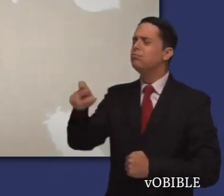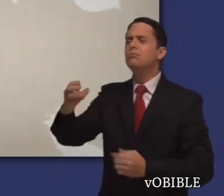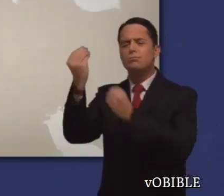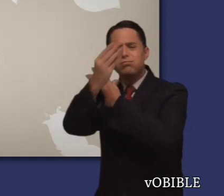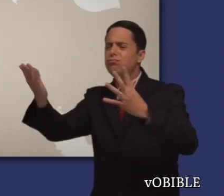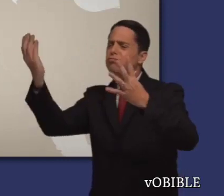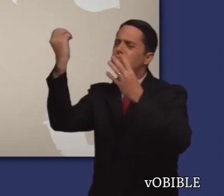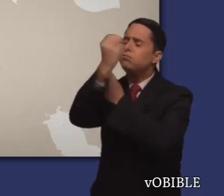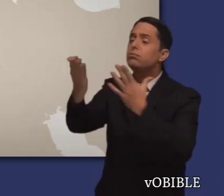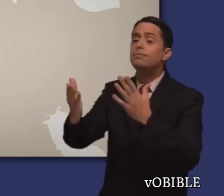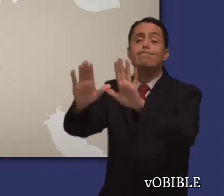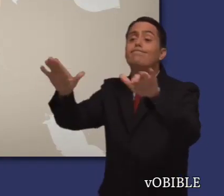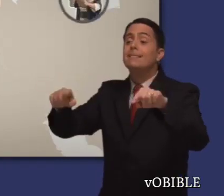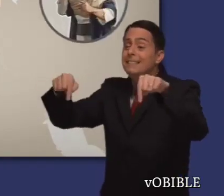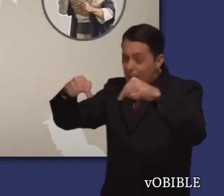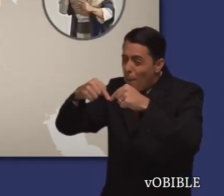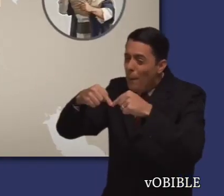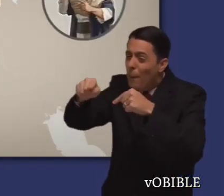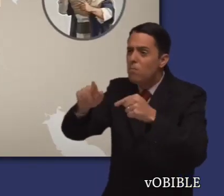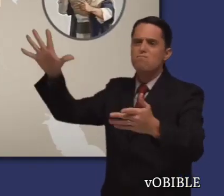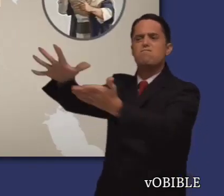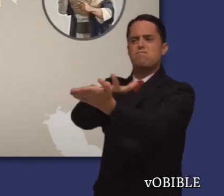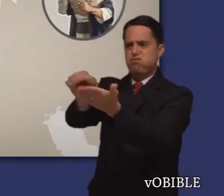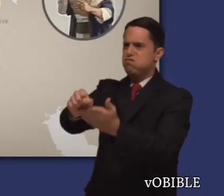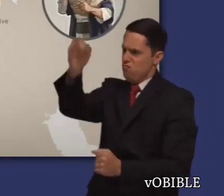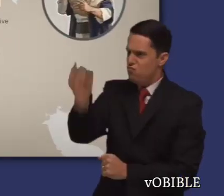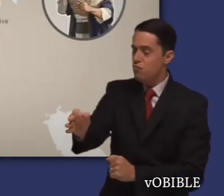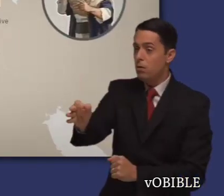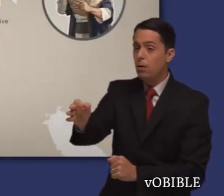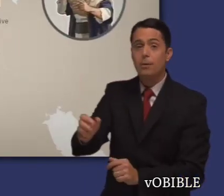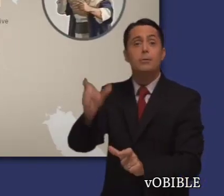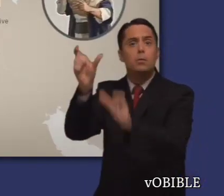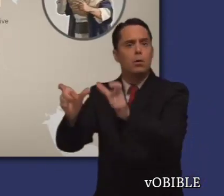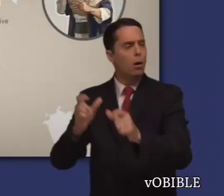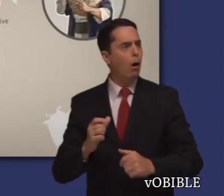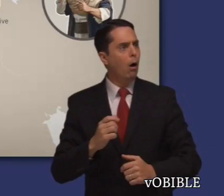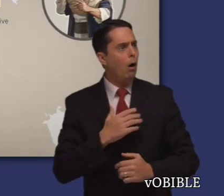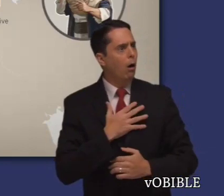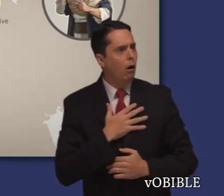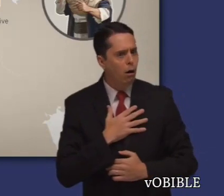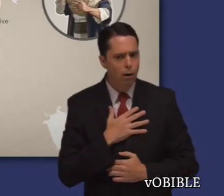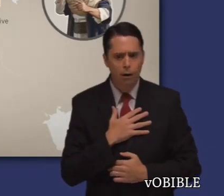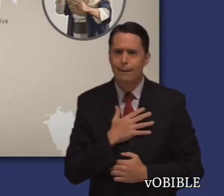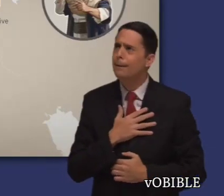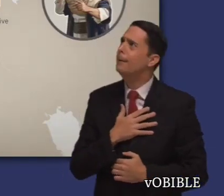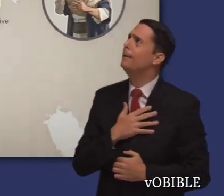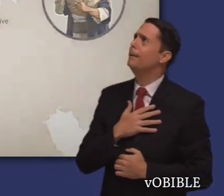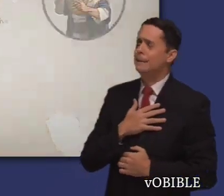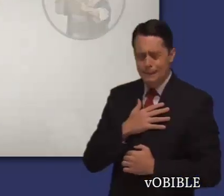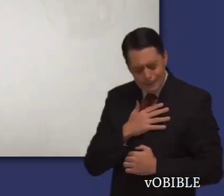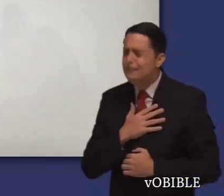En el capítulo 3, leemos que Jonás cumple con su comisión y anuncia el mensaje de que Nínive pronto será destruida.